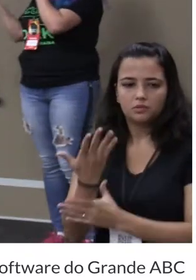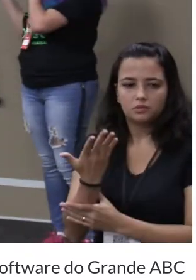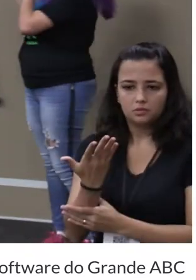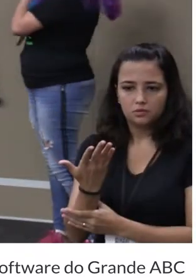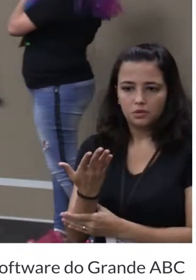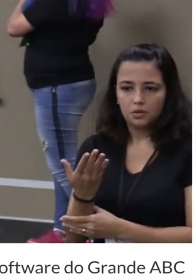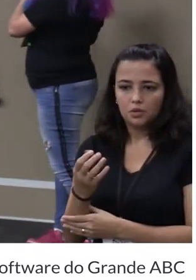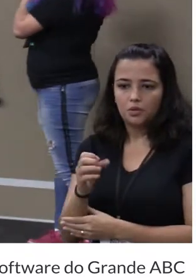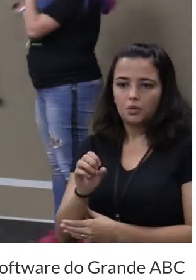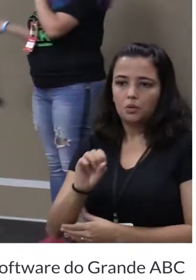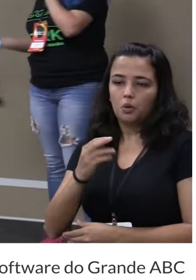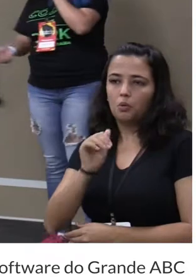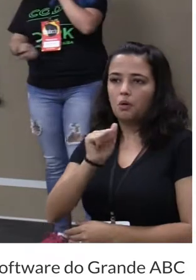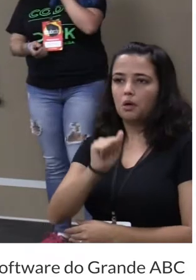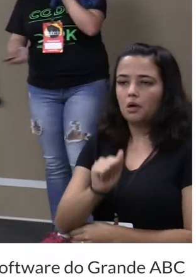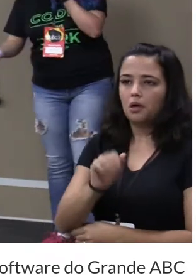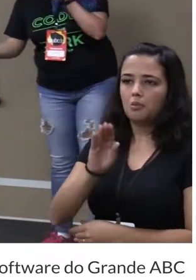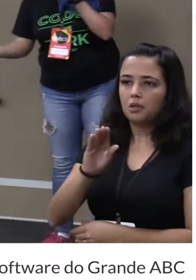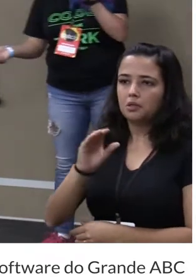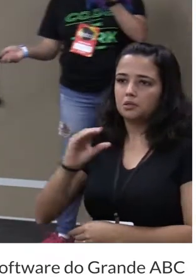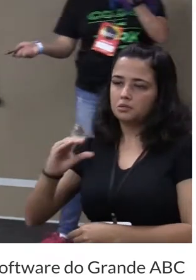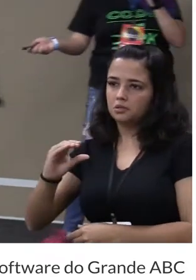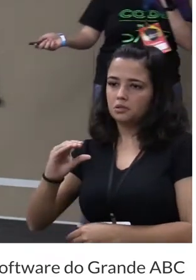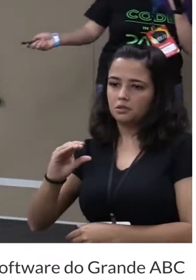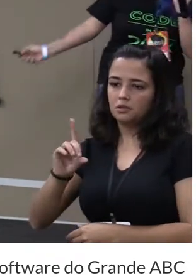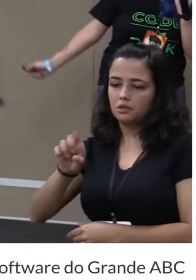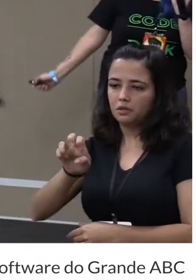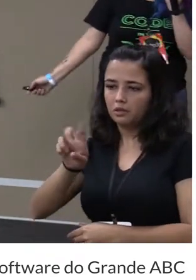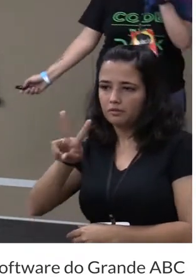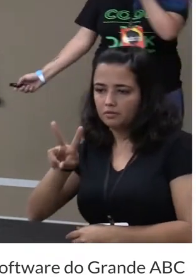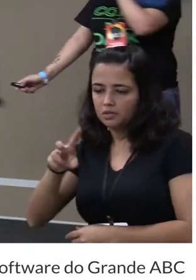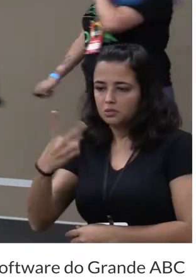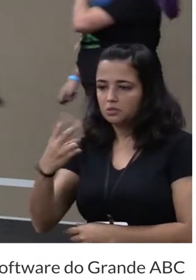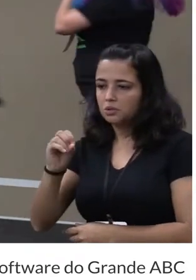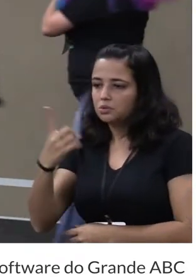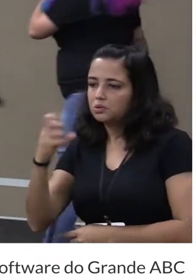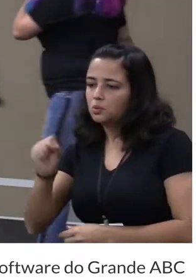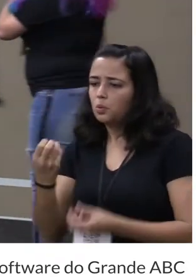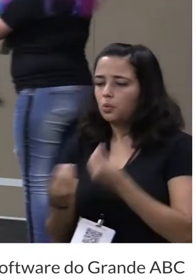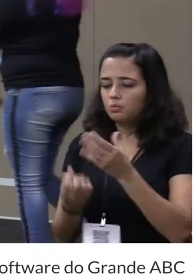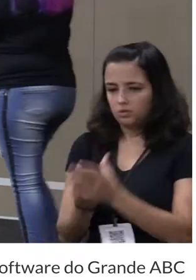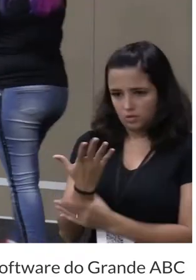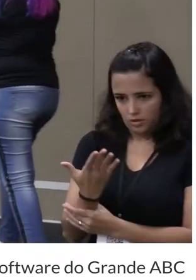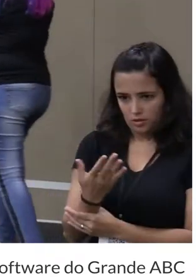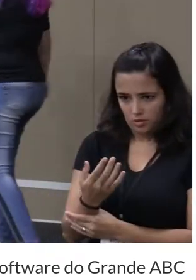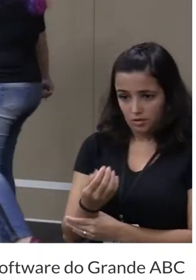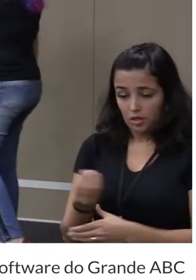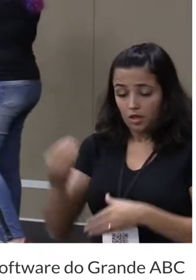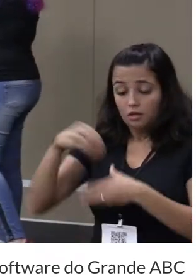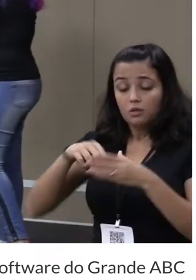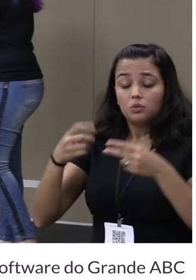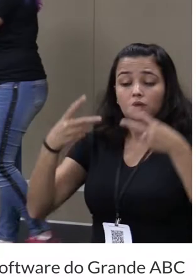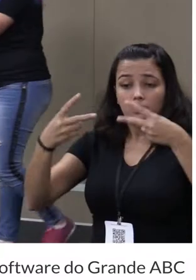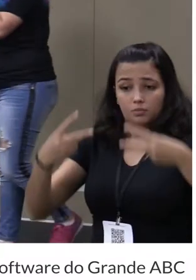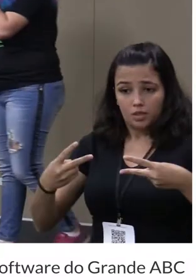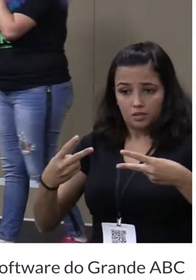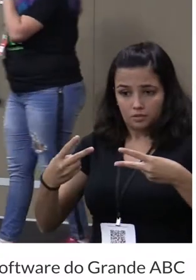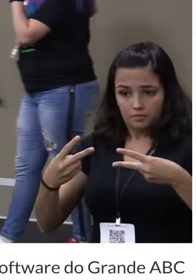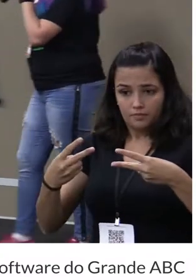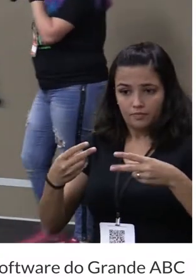Ou o ABCDEV 2018, que é onde a gente está, né? Vamos lá. No HTML é bem simples.